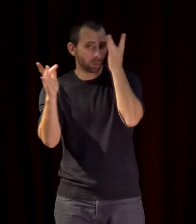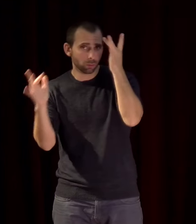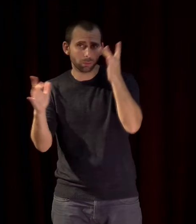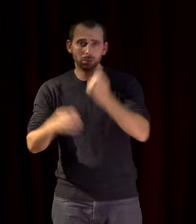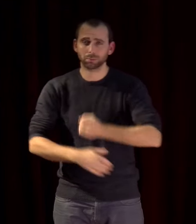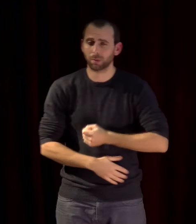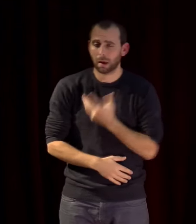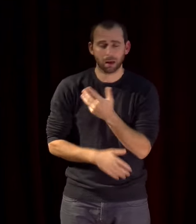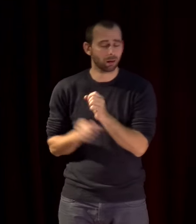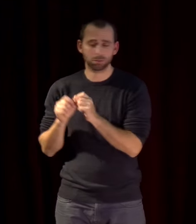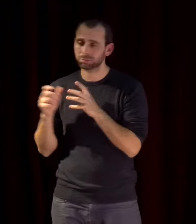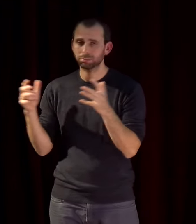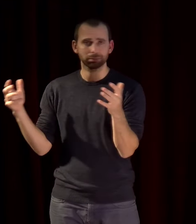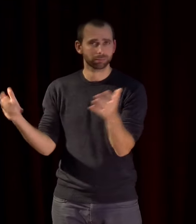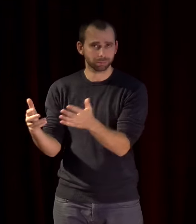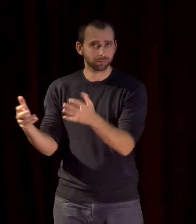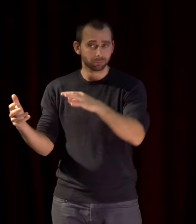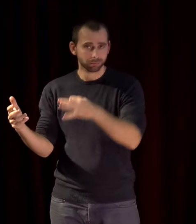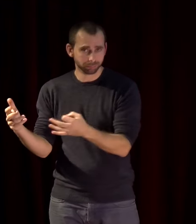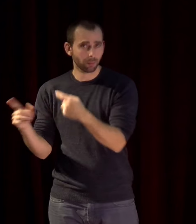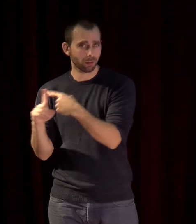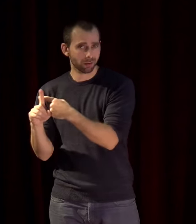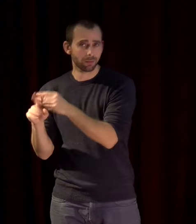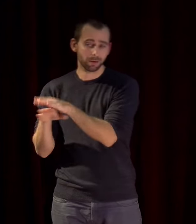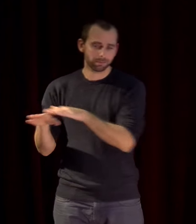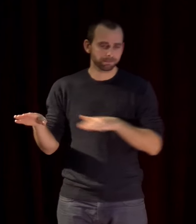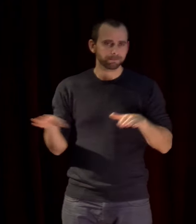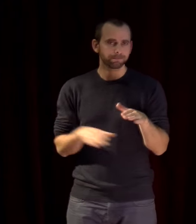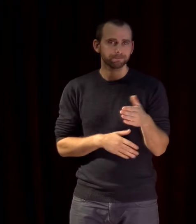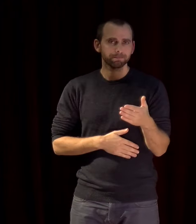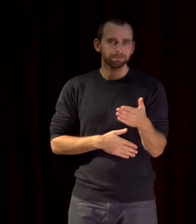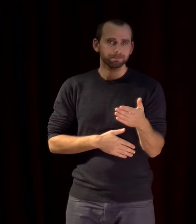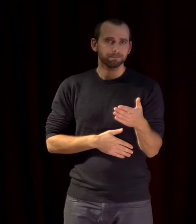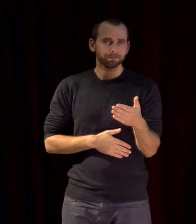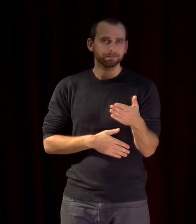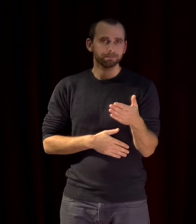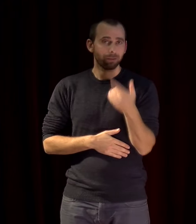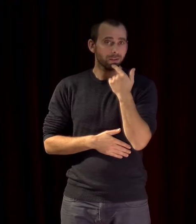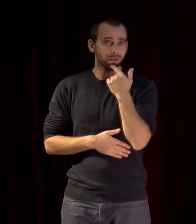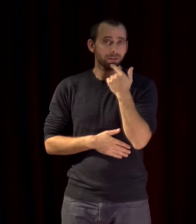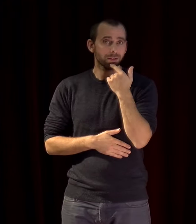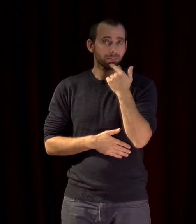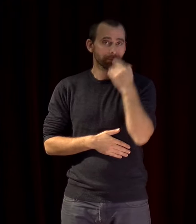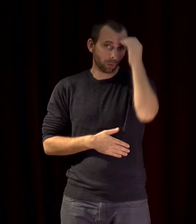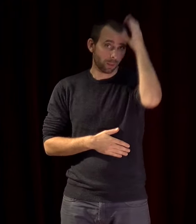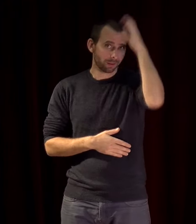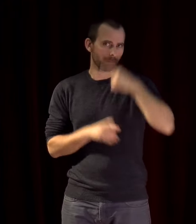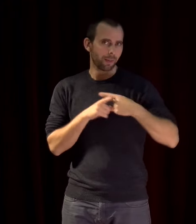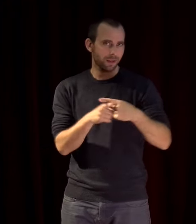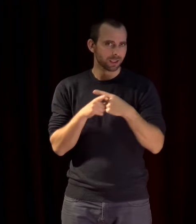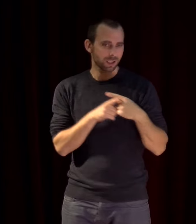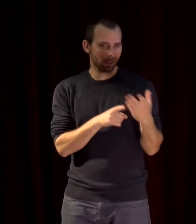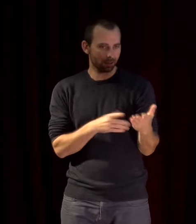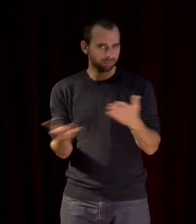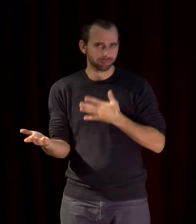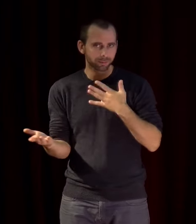artistiques a aussi une autre face puisqu'elle peut rendre possible la connaissance partagée l'accès à